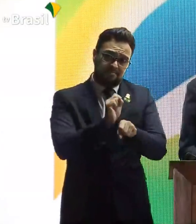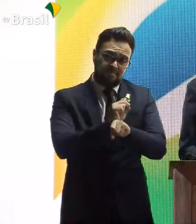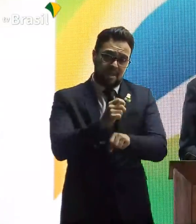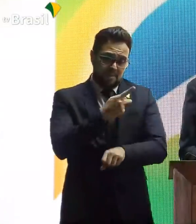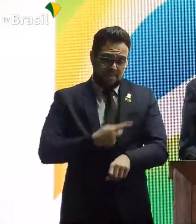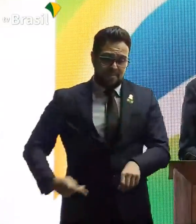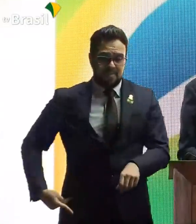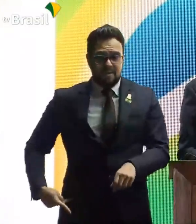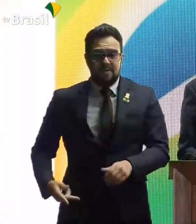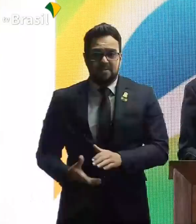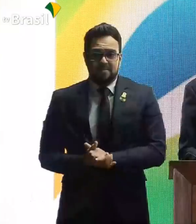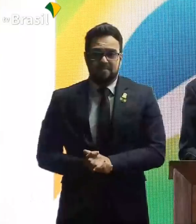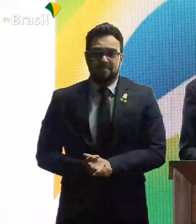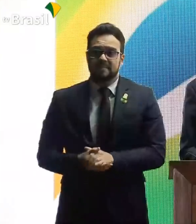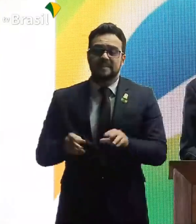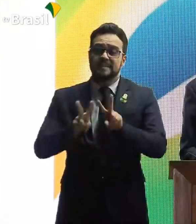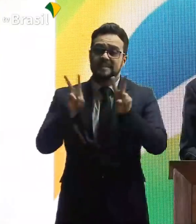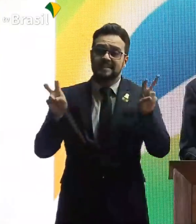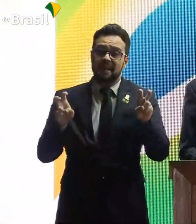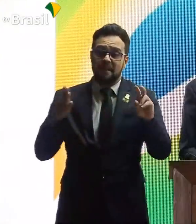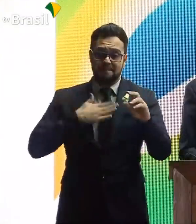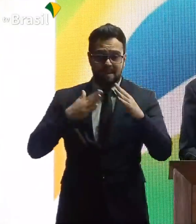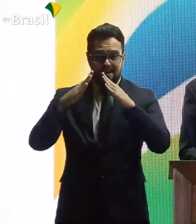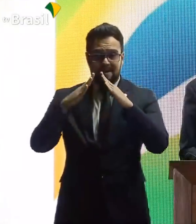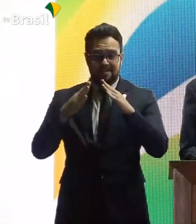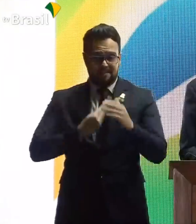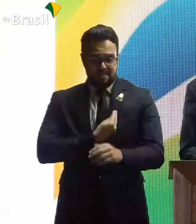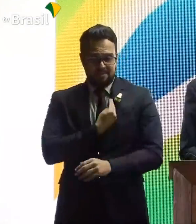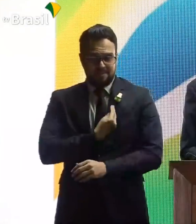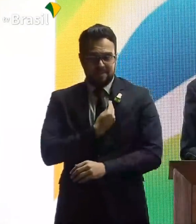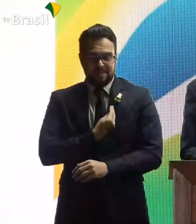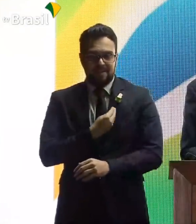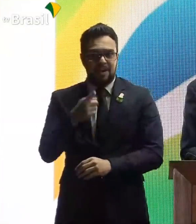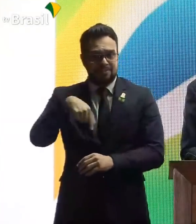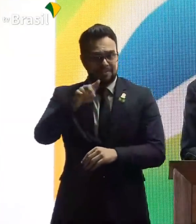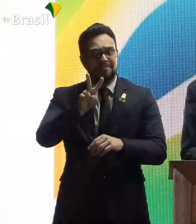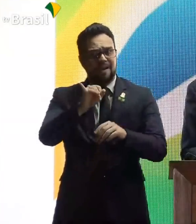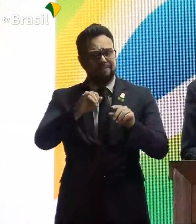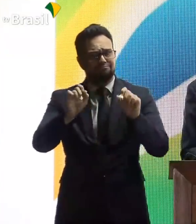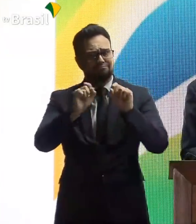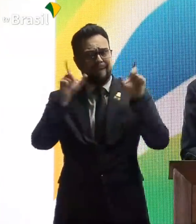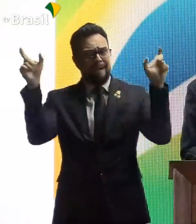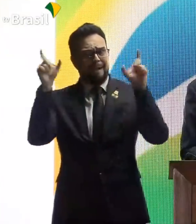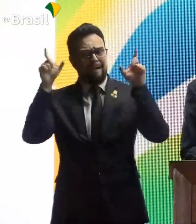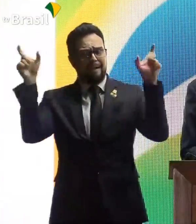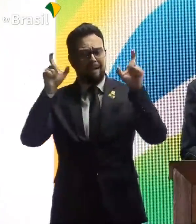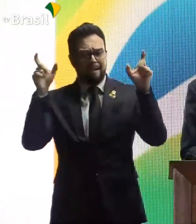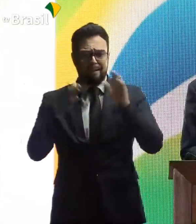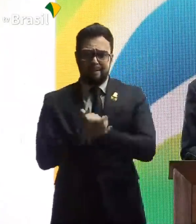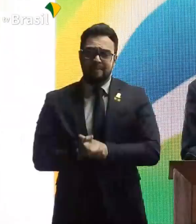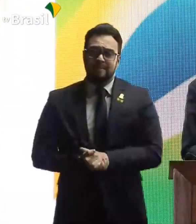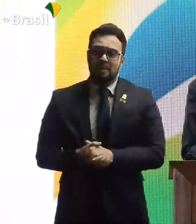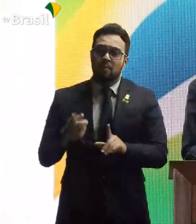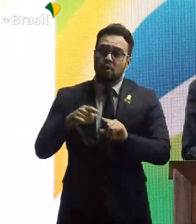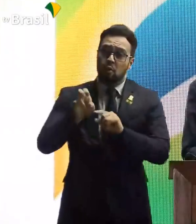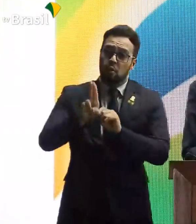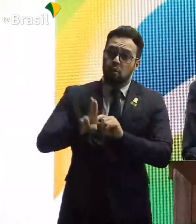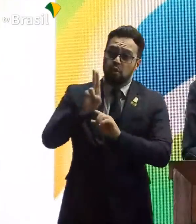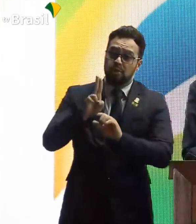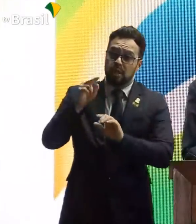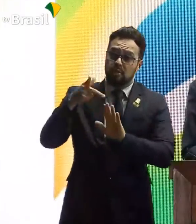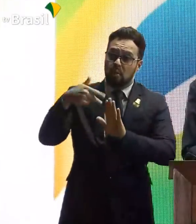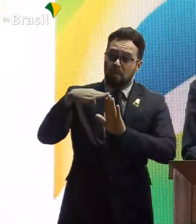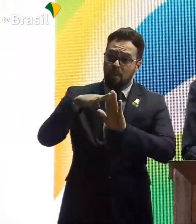principalmente como era tratado a questão da minha casa, da minha vida. Eles vão cair para trás. Como é usado um programa bom